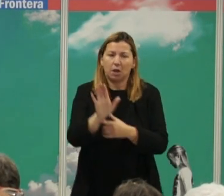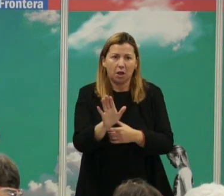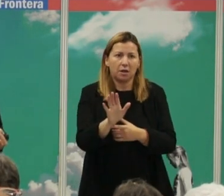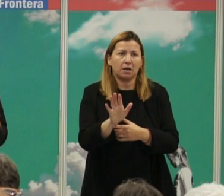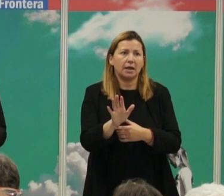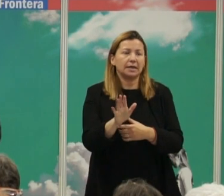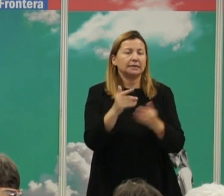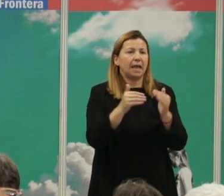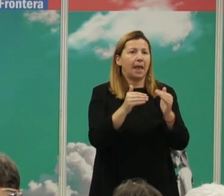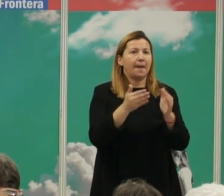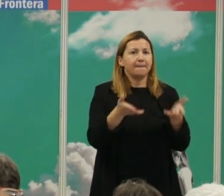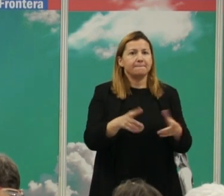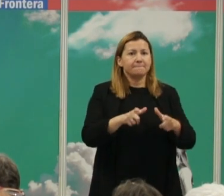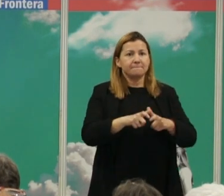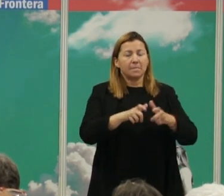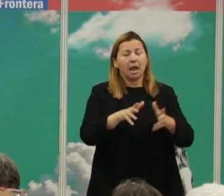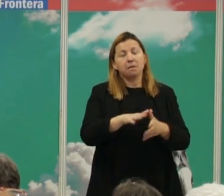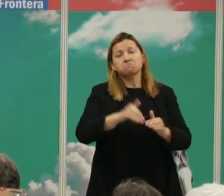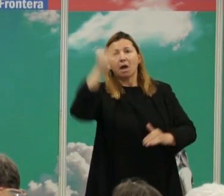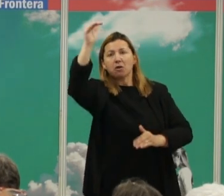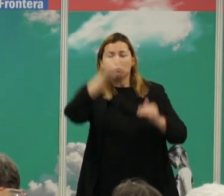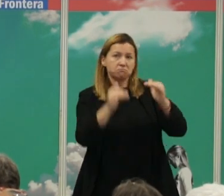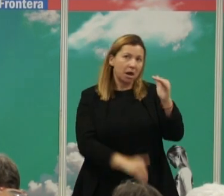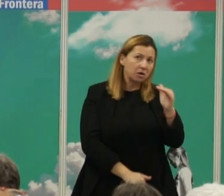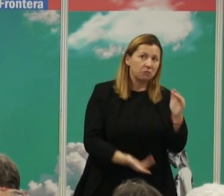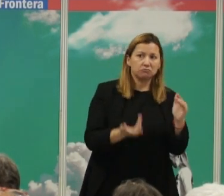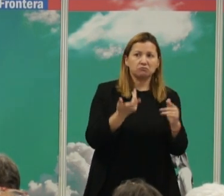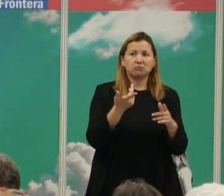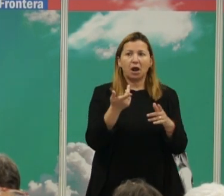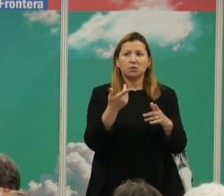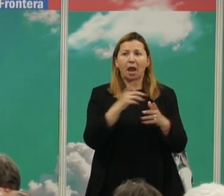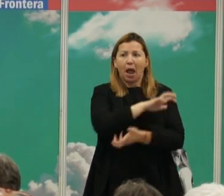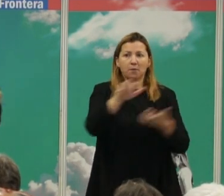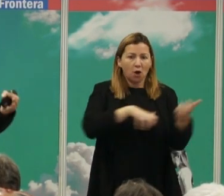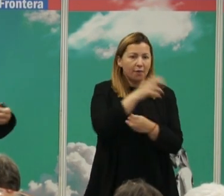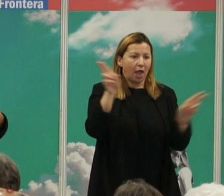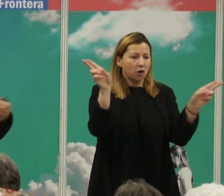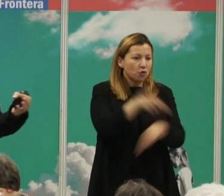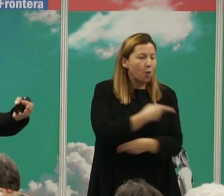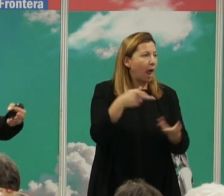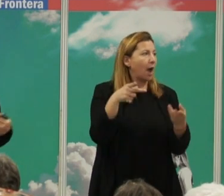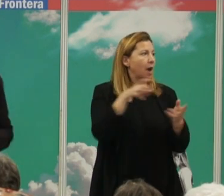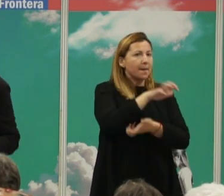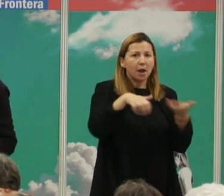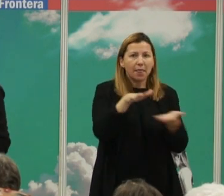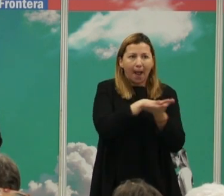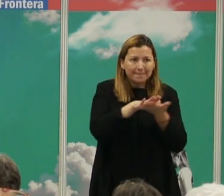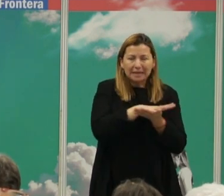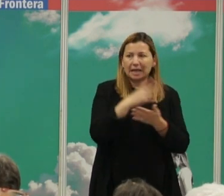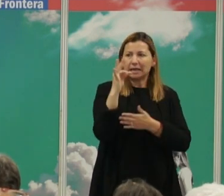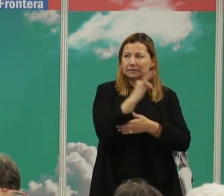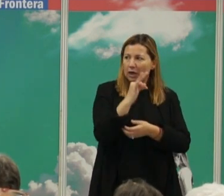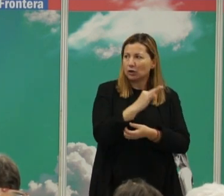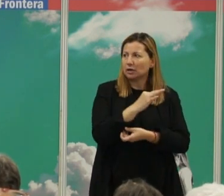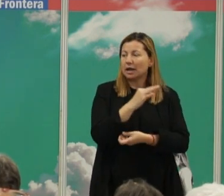a ver si es mayor o menor de lo que cabría esperar ¿por qué? porque tenemos como una violencia nula una violencia basal teórica vamos a ver qué